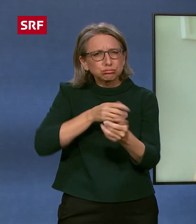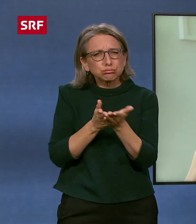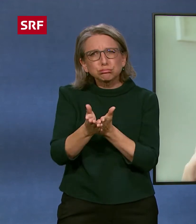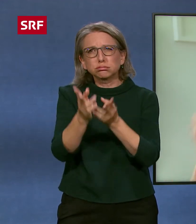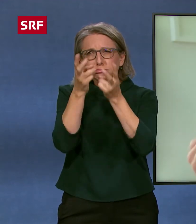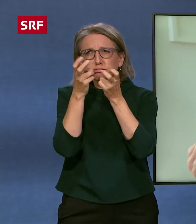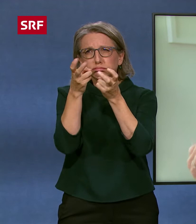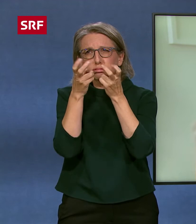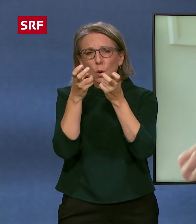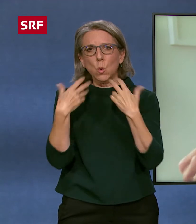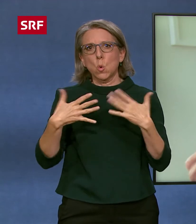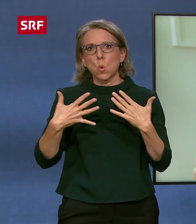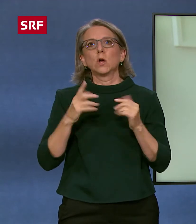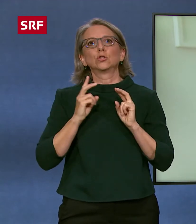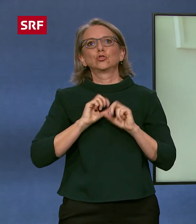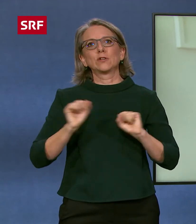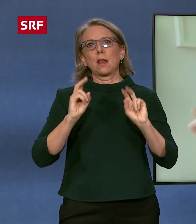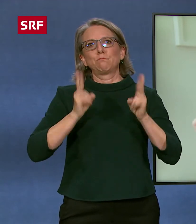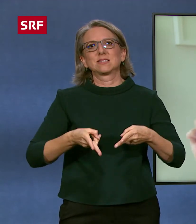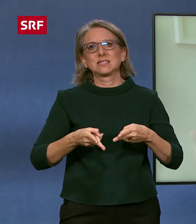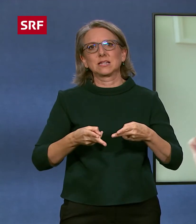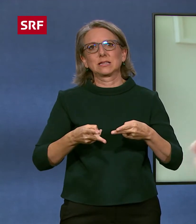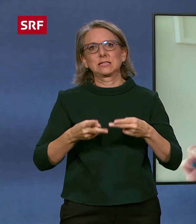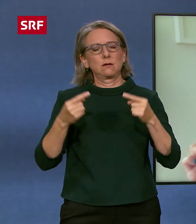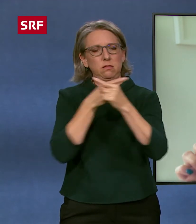kann es schnell gehen, dass man diesen Unterschied nicht mehr merkt.